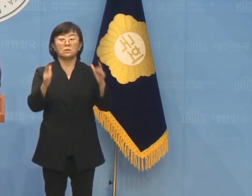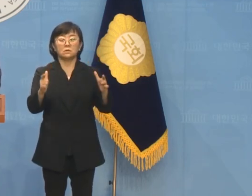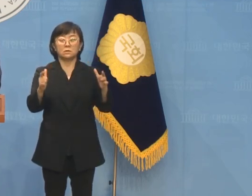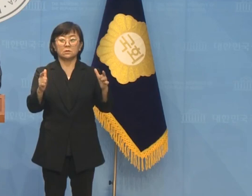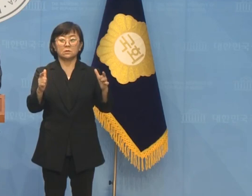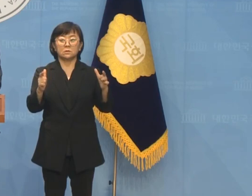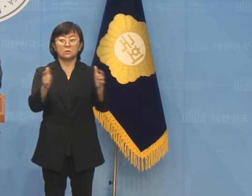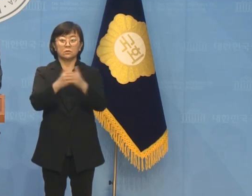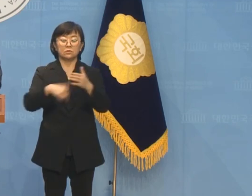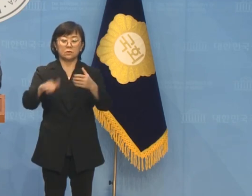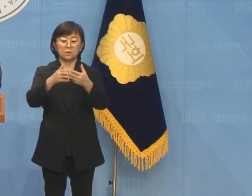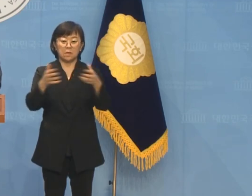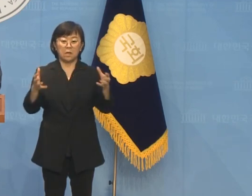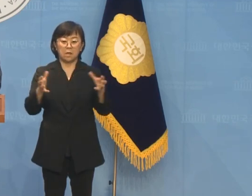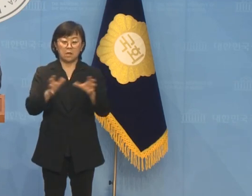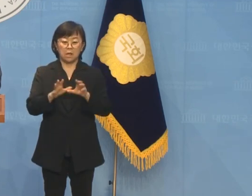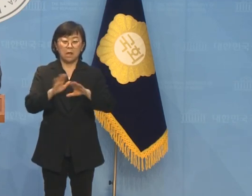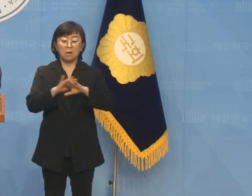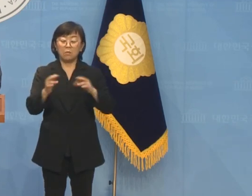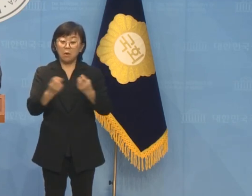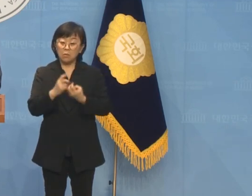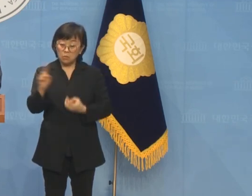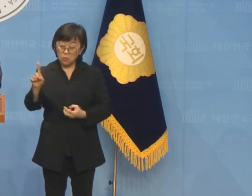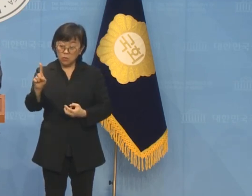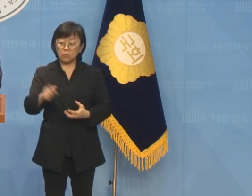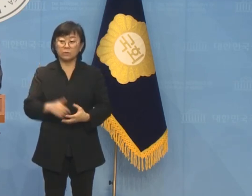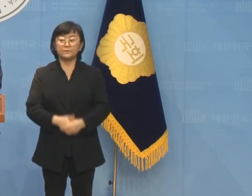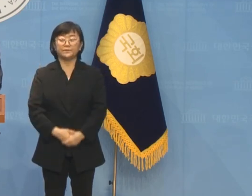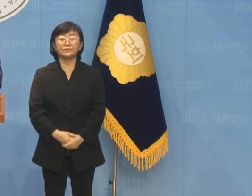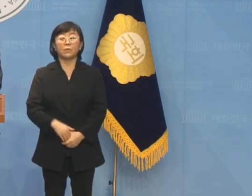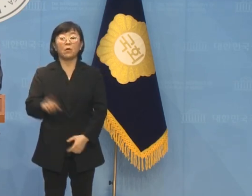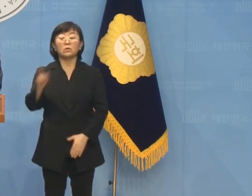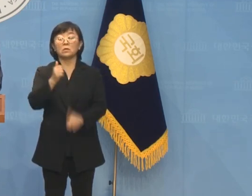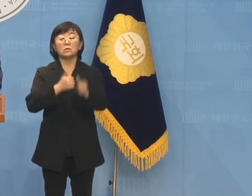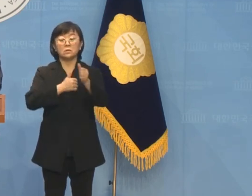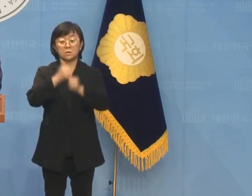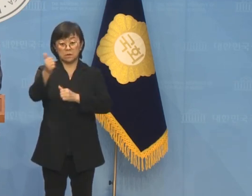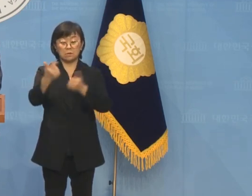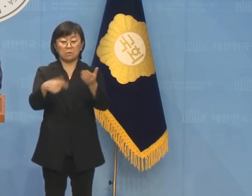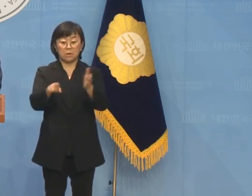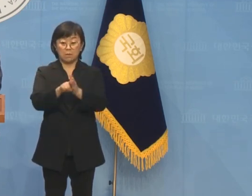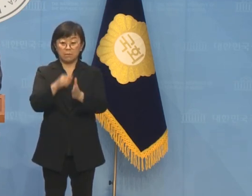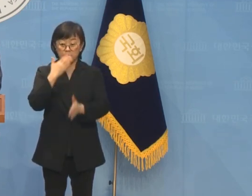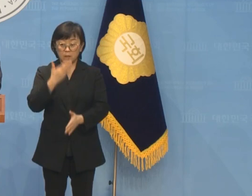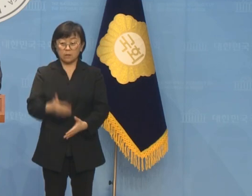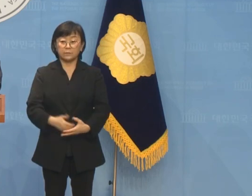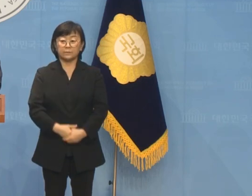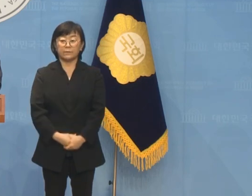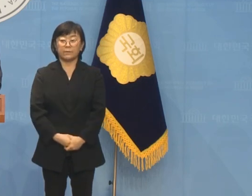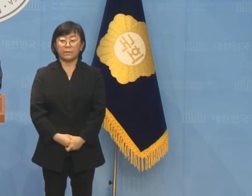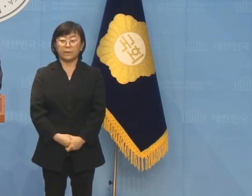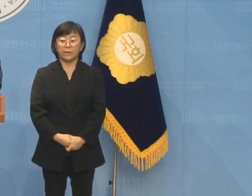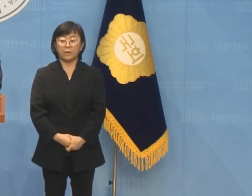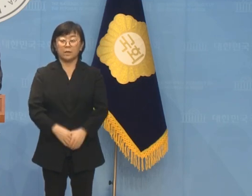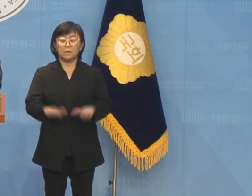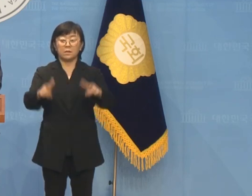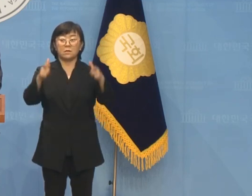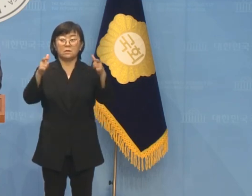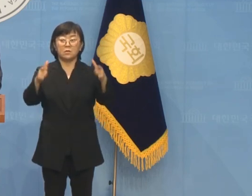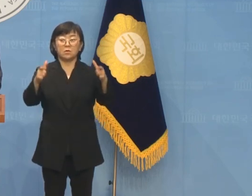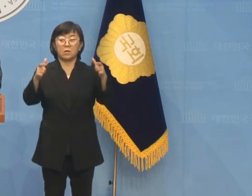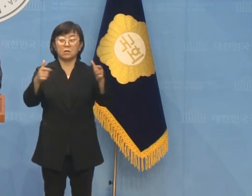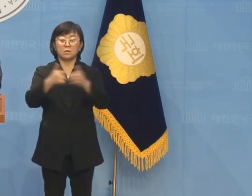우리 당의 대안은 무엇입니까? 어떤 성의의 전략을 갖고 계십니까? 이 지역에서